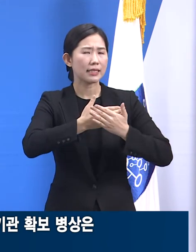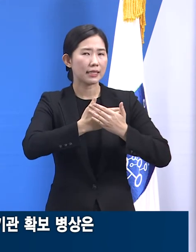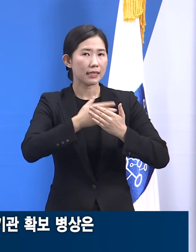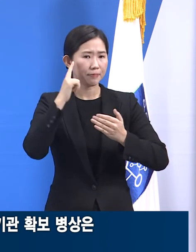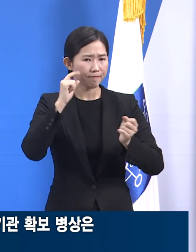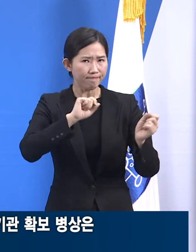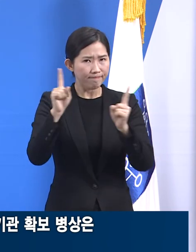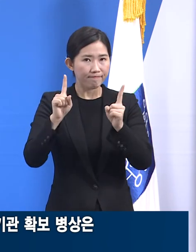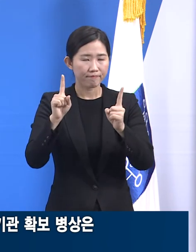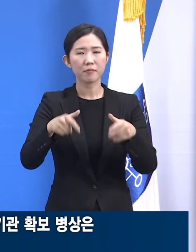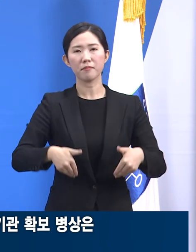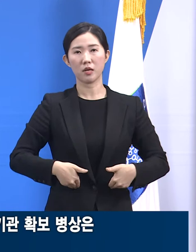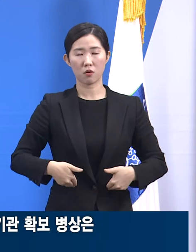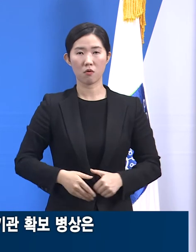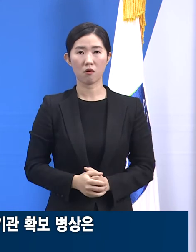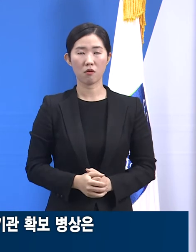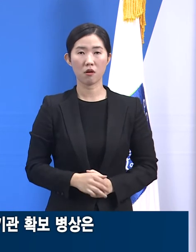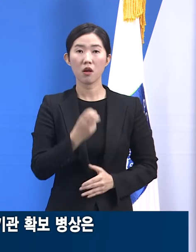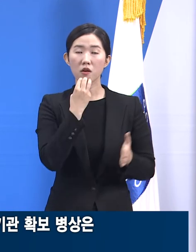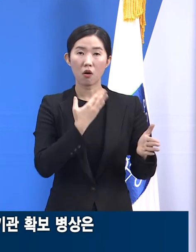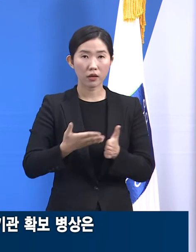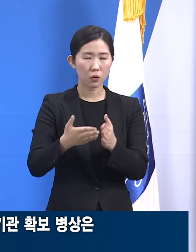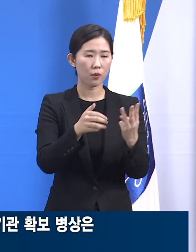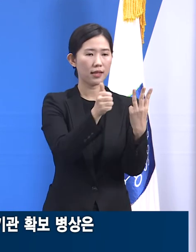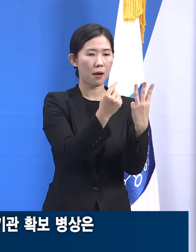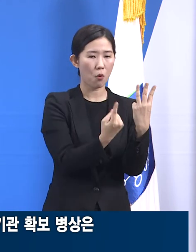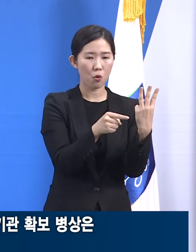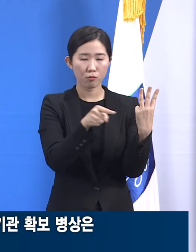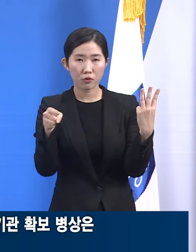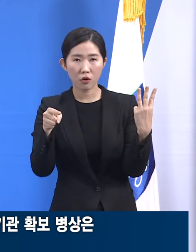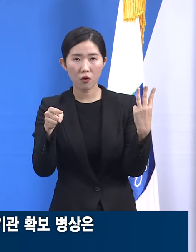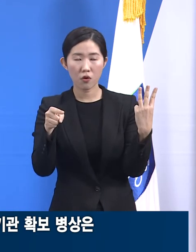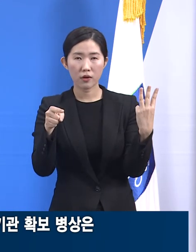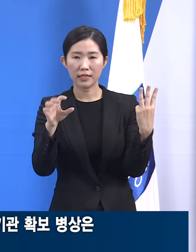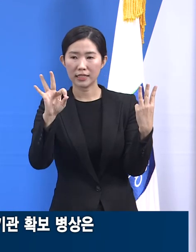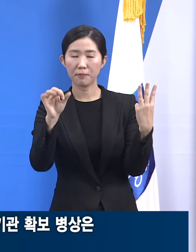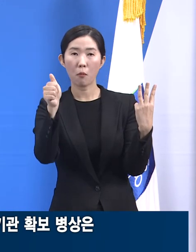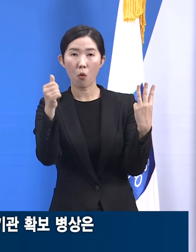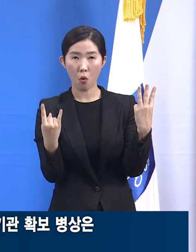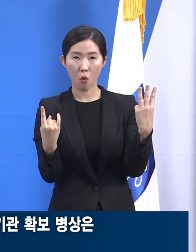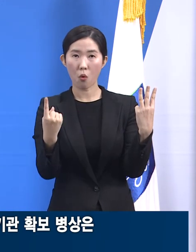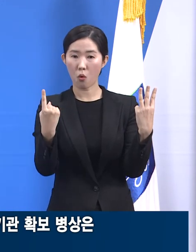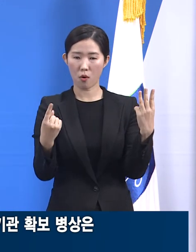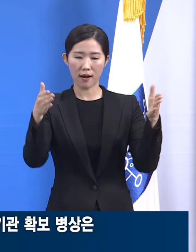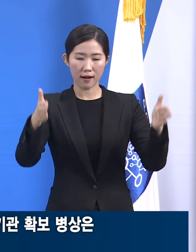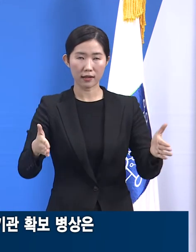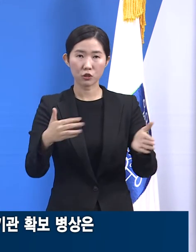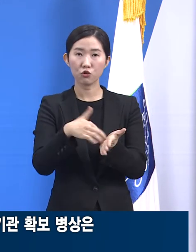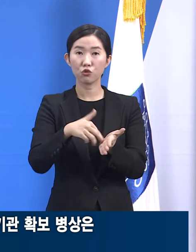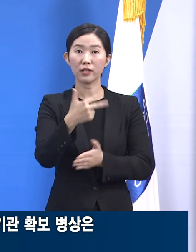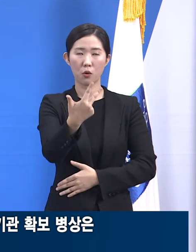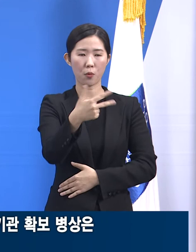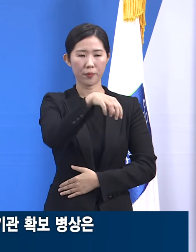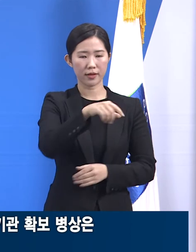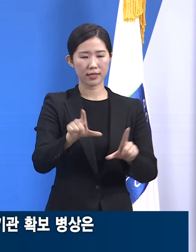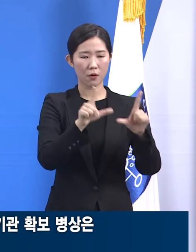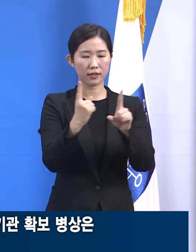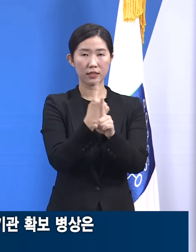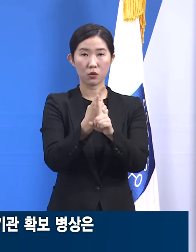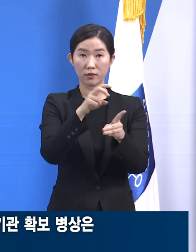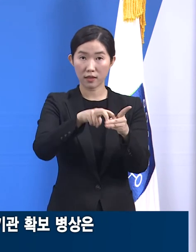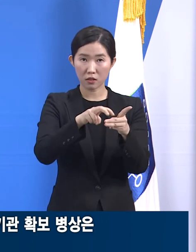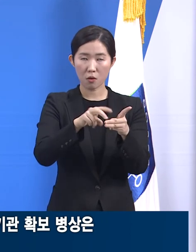경기도 제3호부터 제10호 등 7개 일반 생활치료센터에는 1월 4일 18시 기준 1